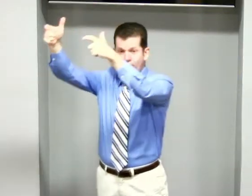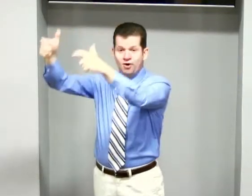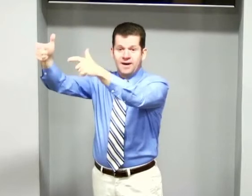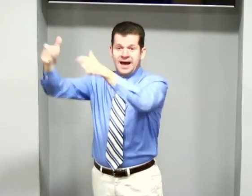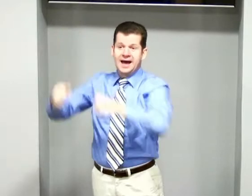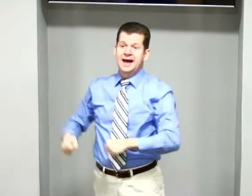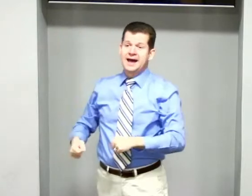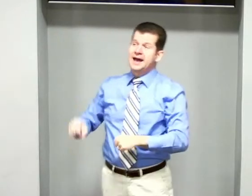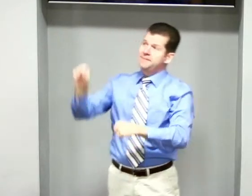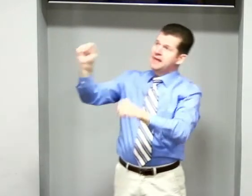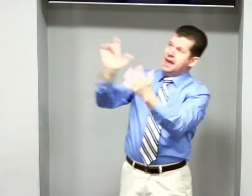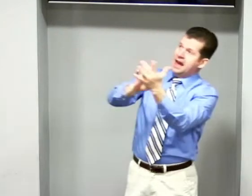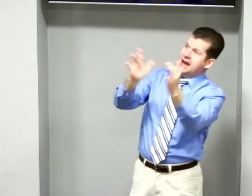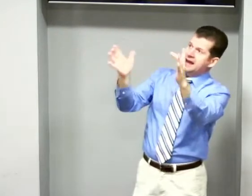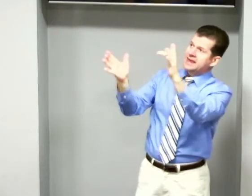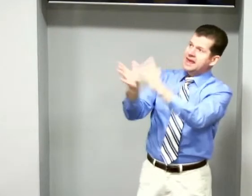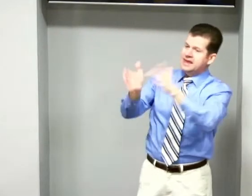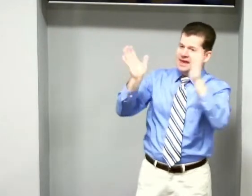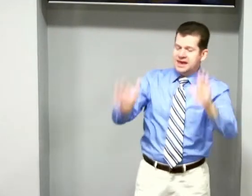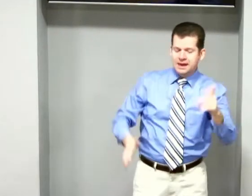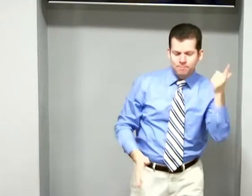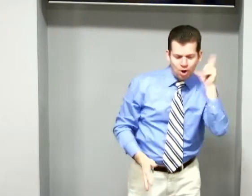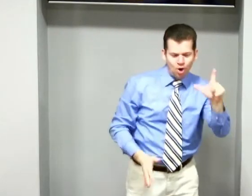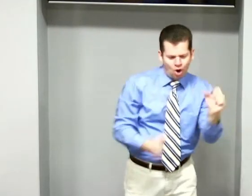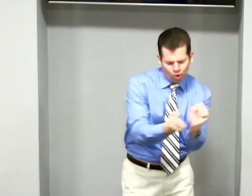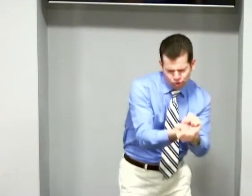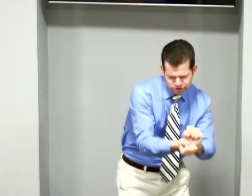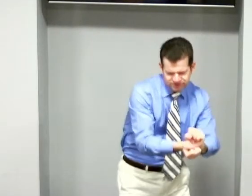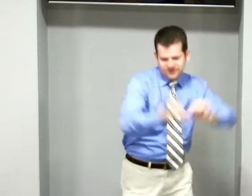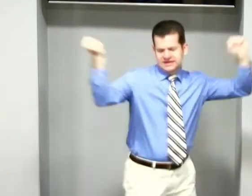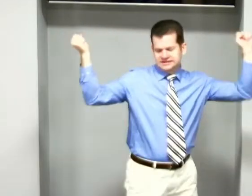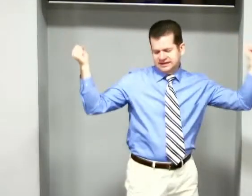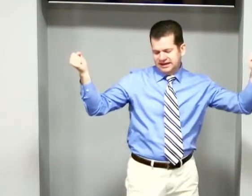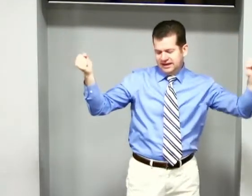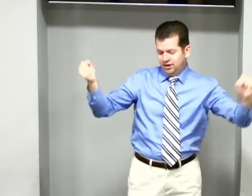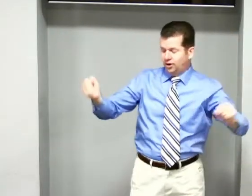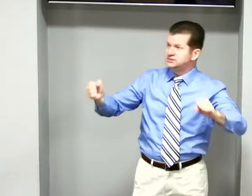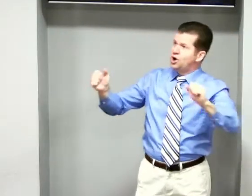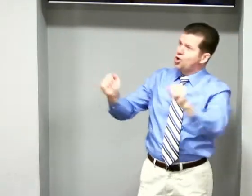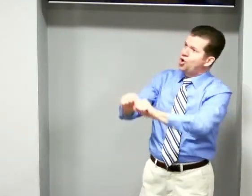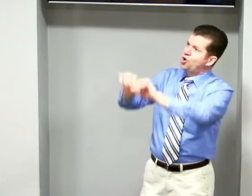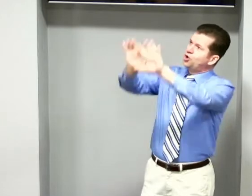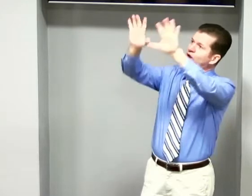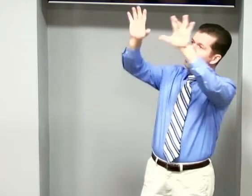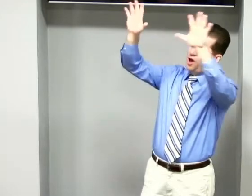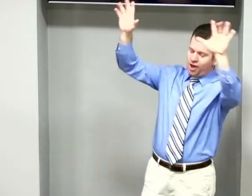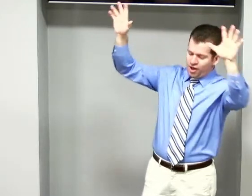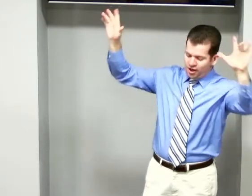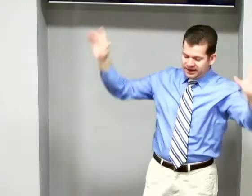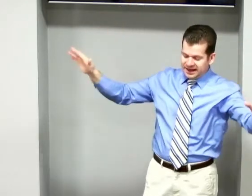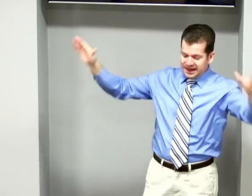Amém. quem quebrou os bisgrilhões com glória